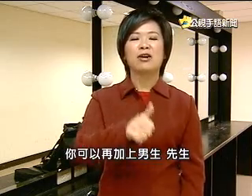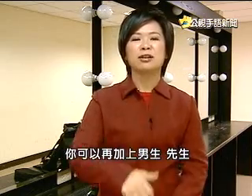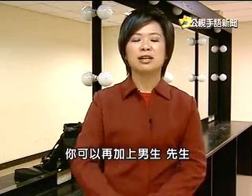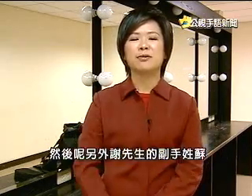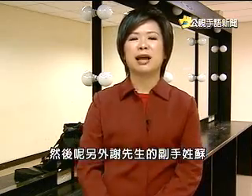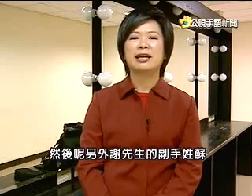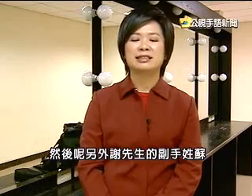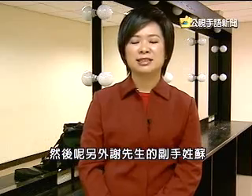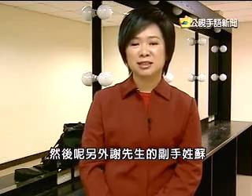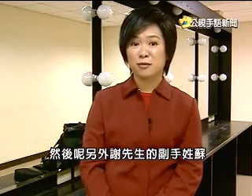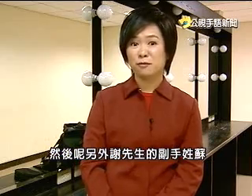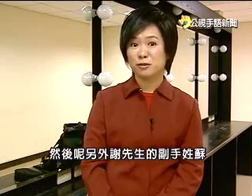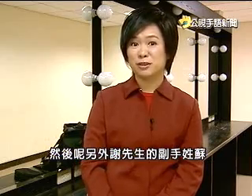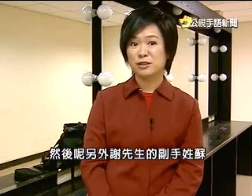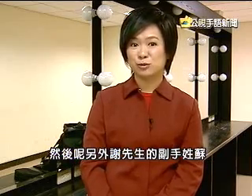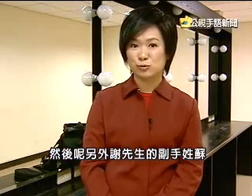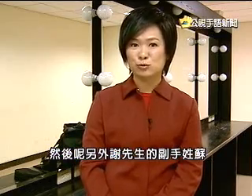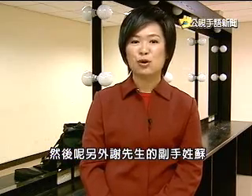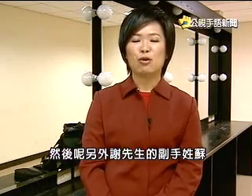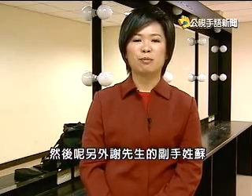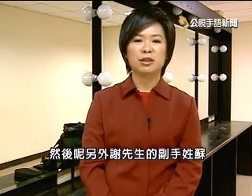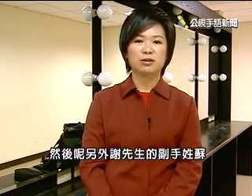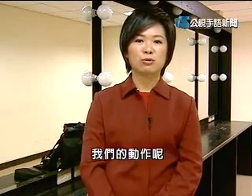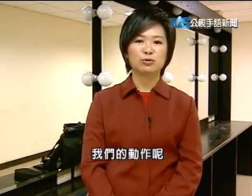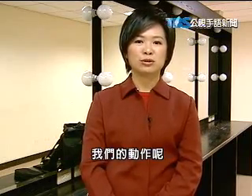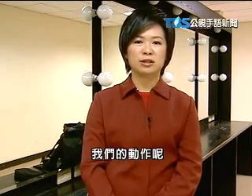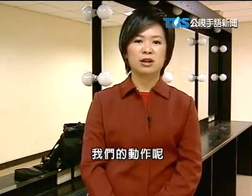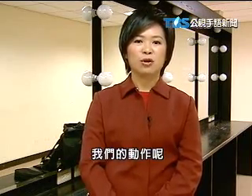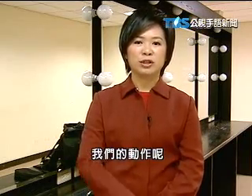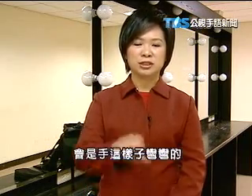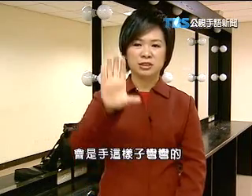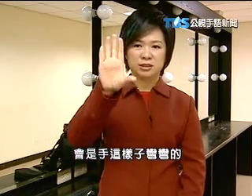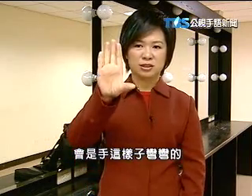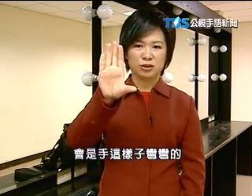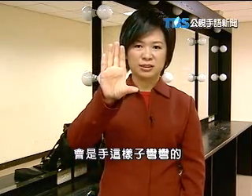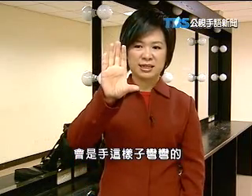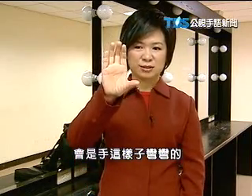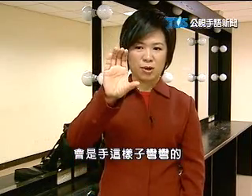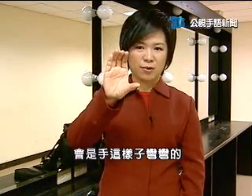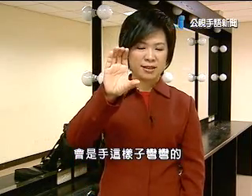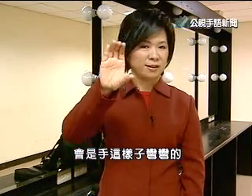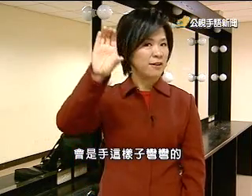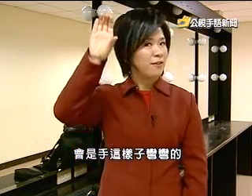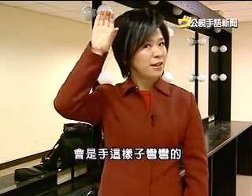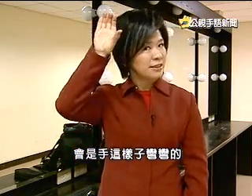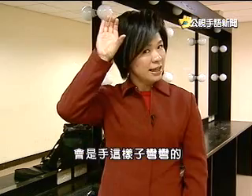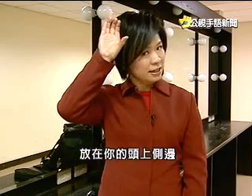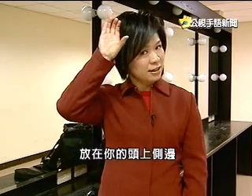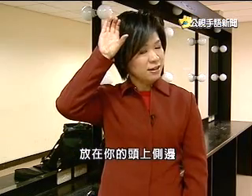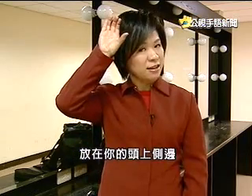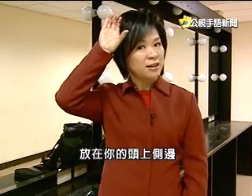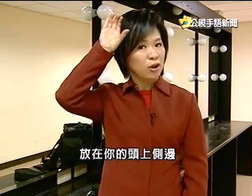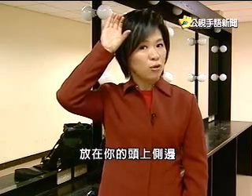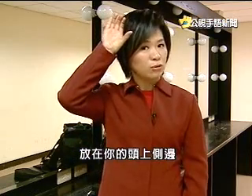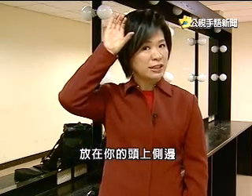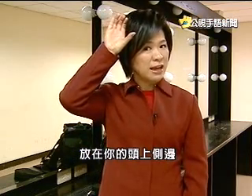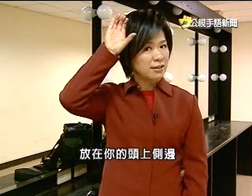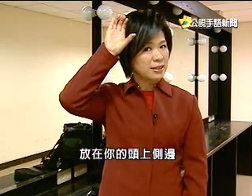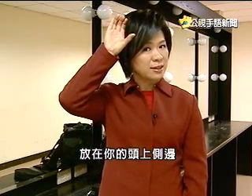然后呢另外 谢先生的副手姓苏我们的动作呢会是手这样子弯弯的放在你的头上 侧